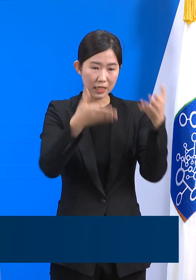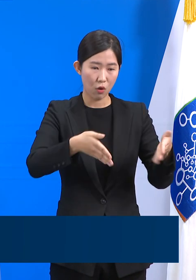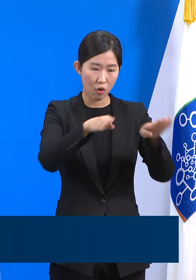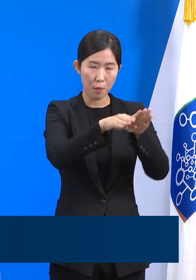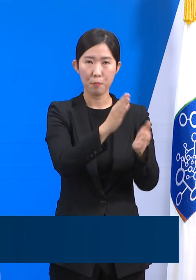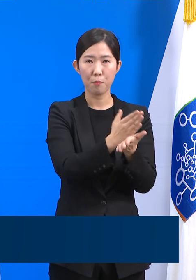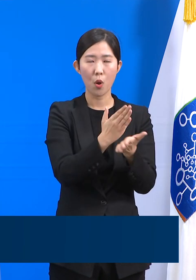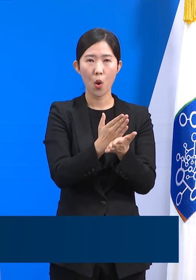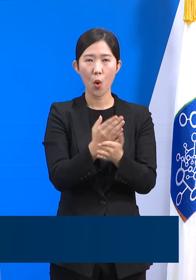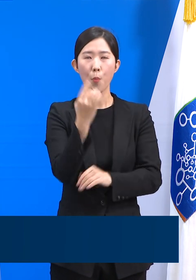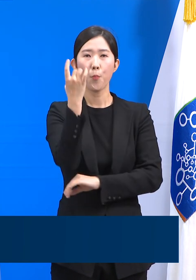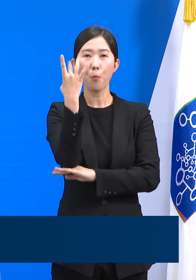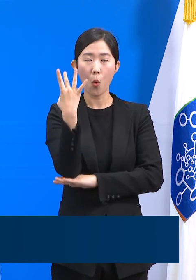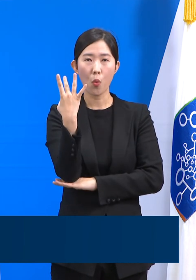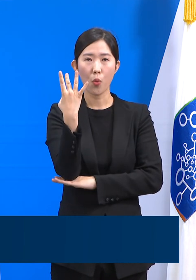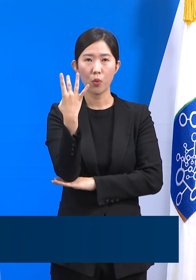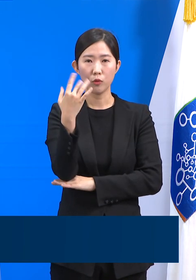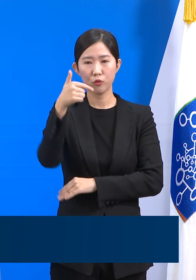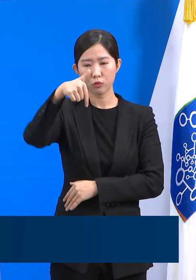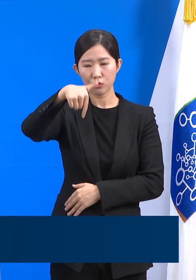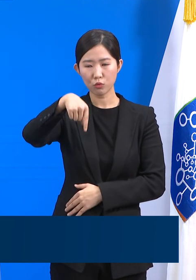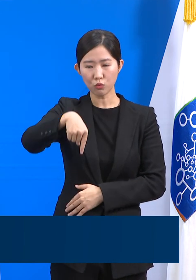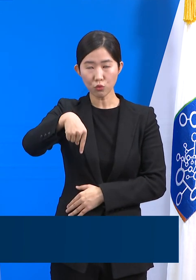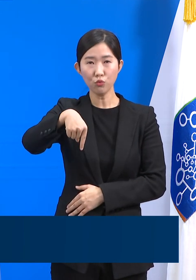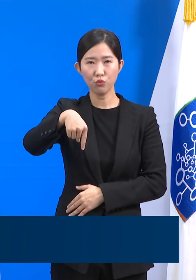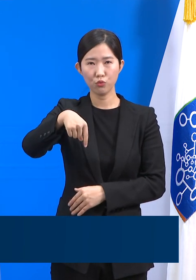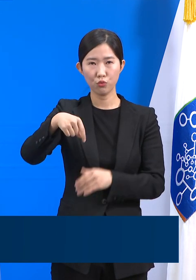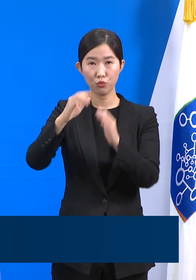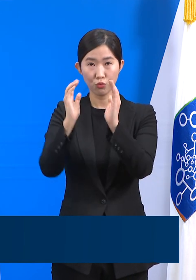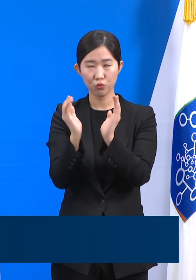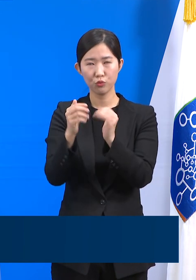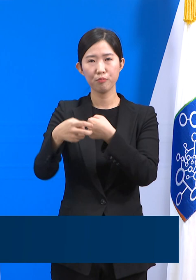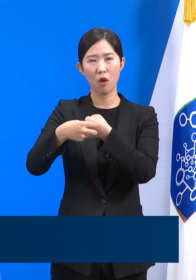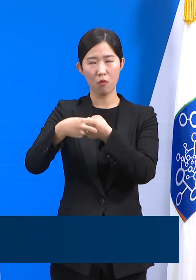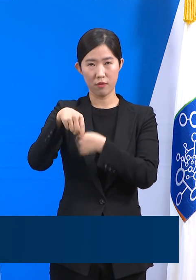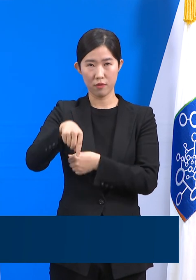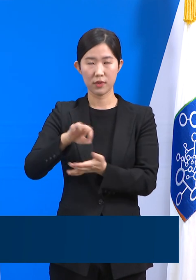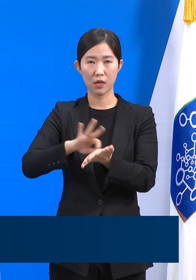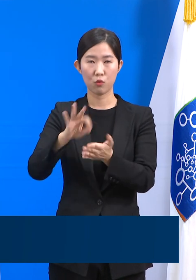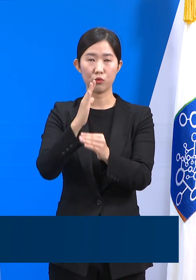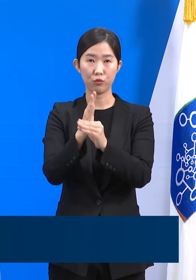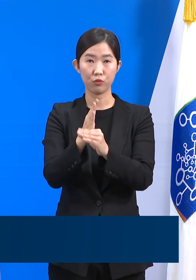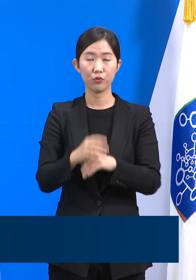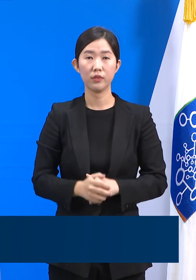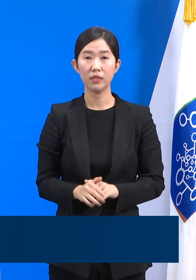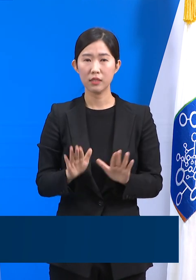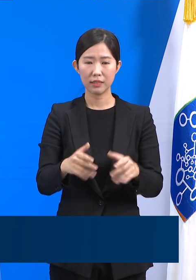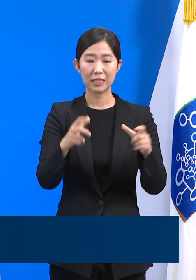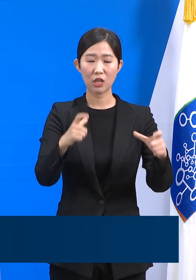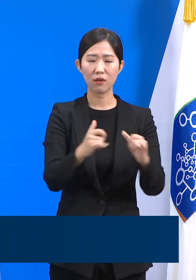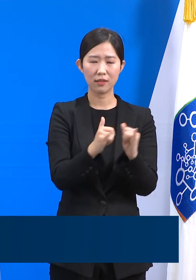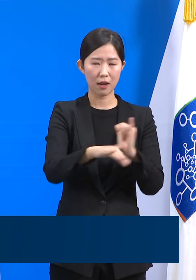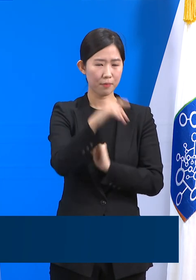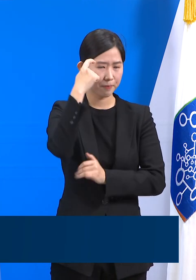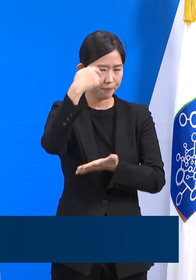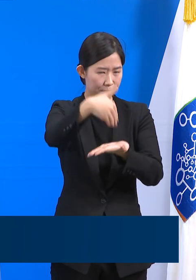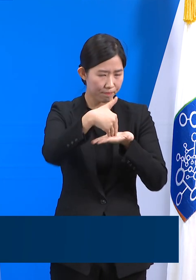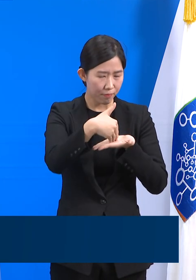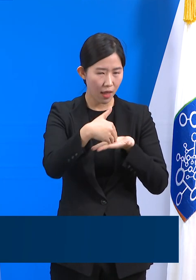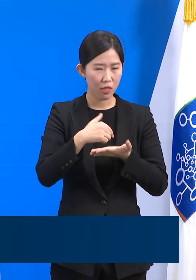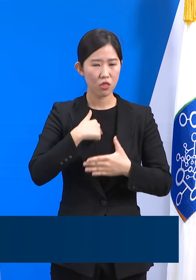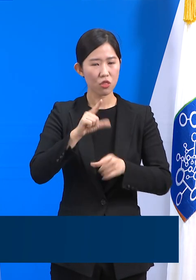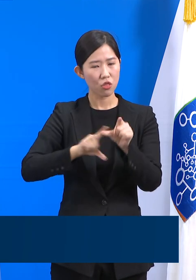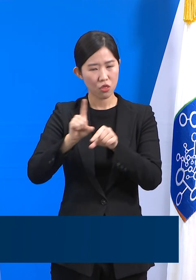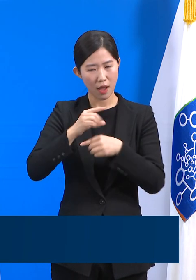병원 건물만 활용하도록 조치하였습니다. 이렇듯 지역주민 의견을 반영하여 안전장치를 더 강하게 확보하였습니다.